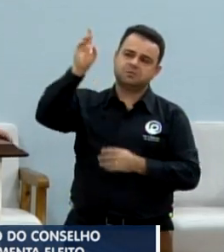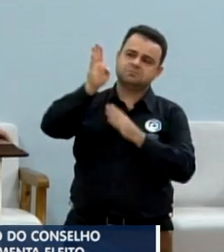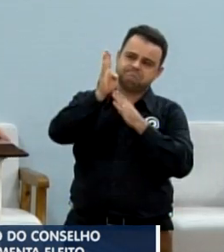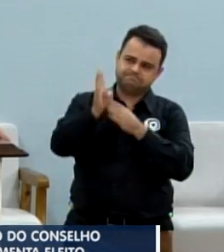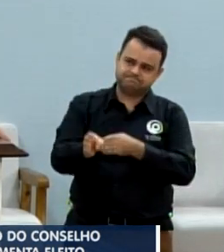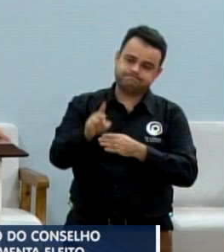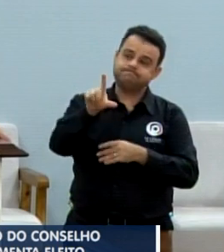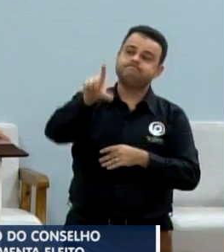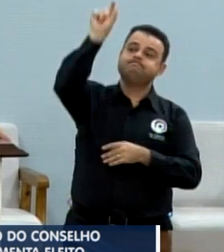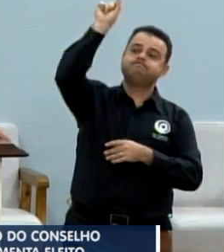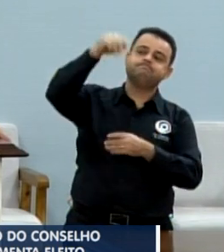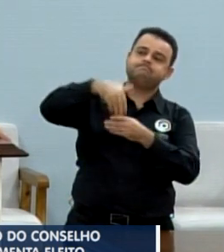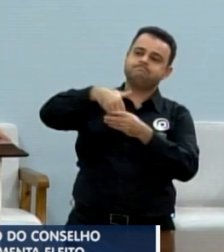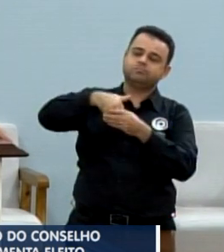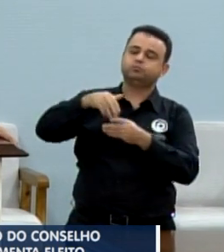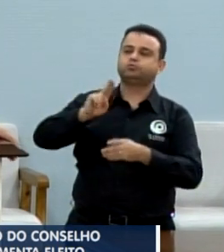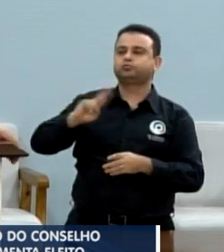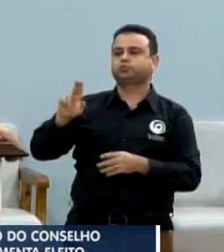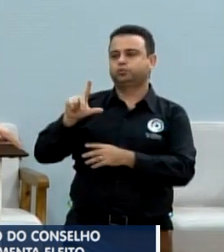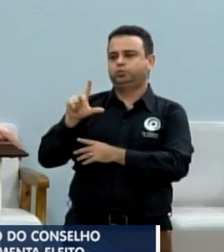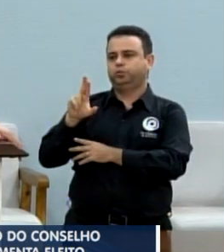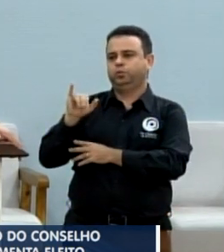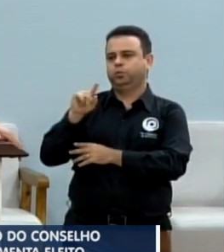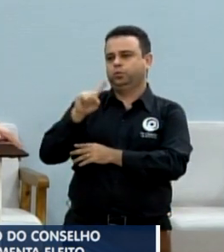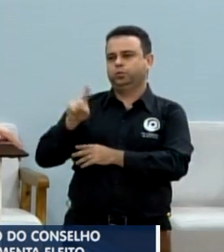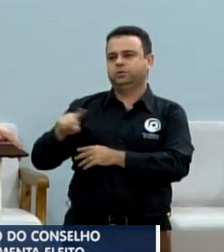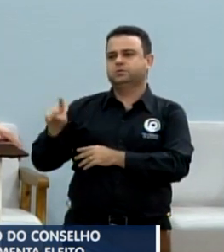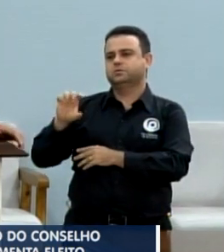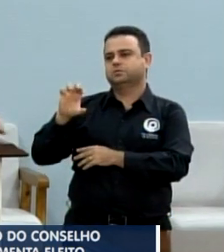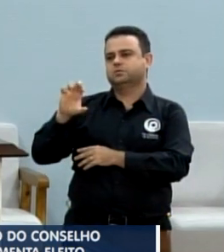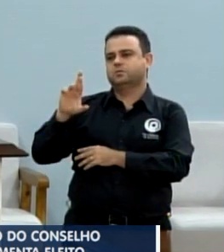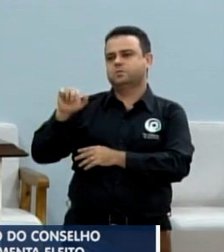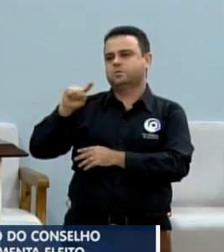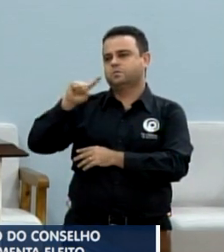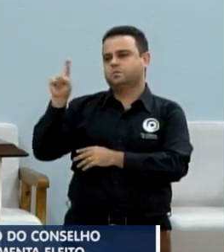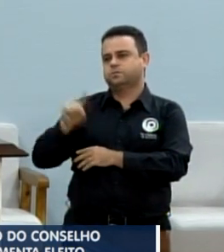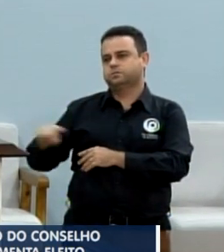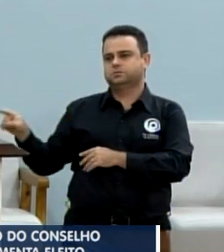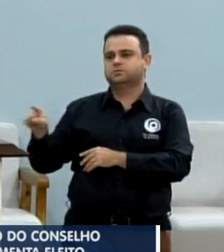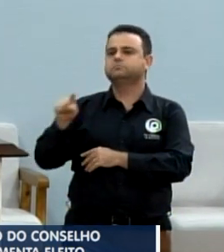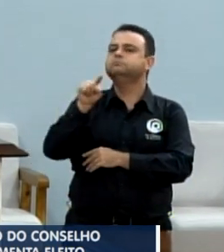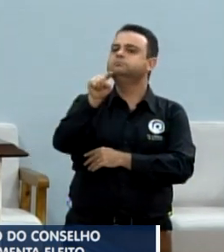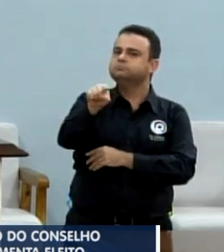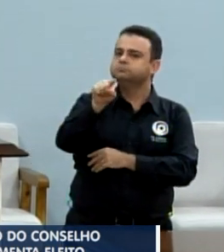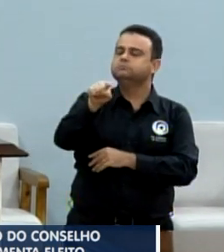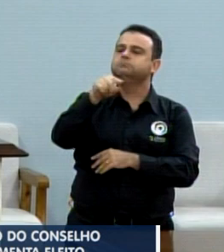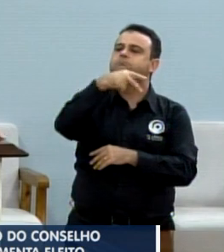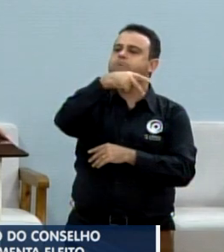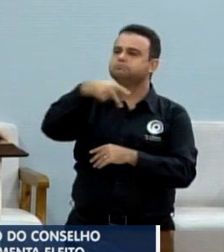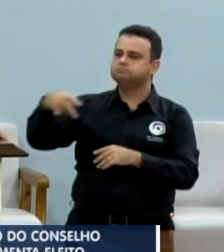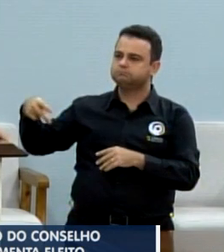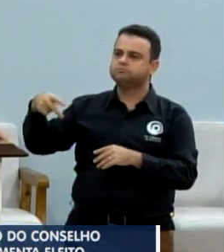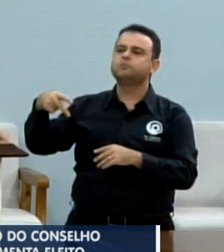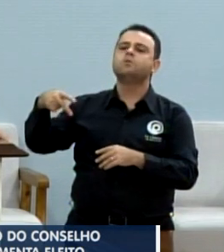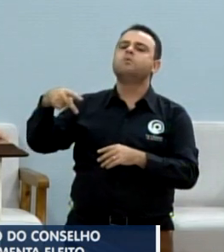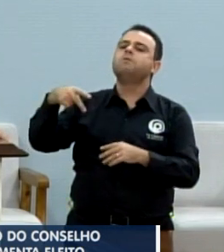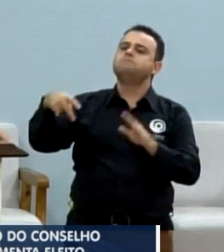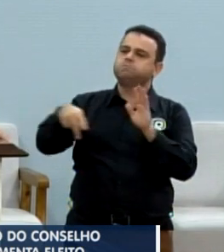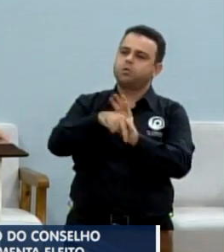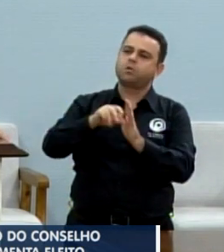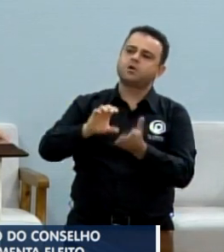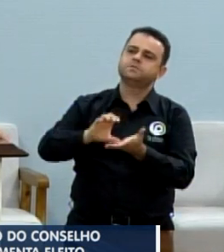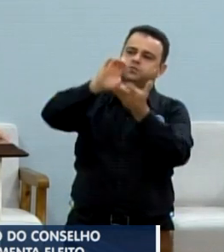eleito o pastor Luiz Carlos Cruz, foi eleito presidente da COPERP, conselho de pastores